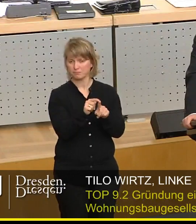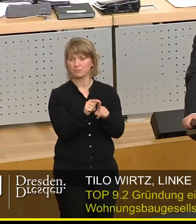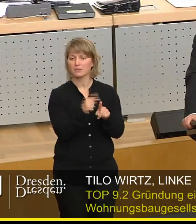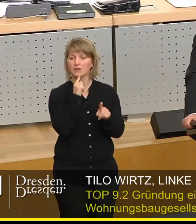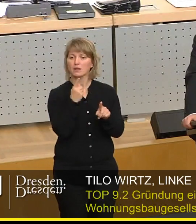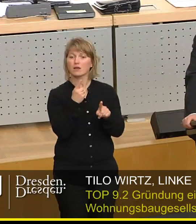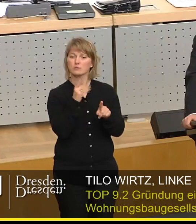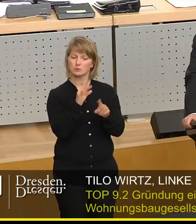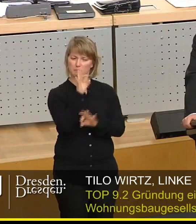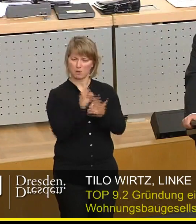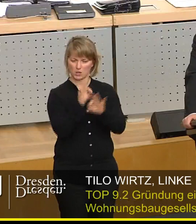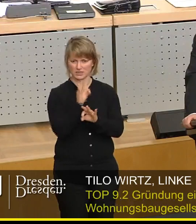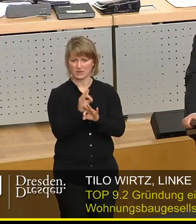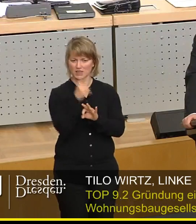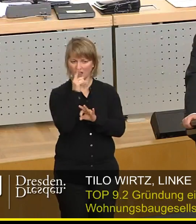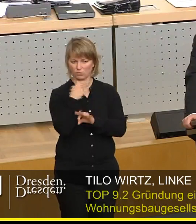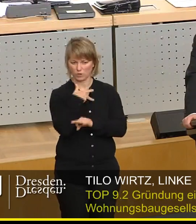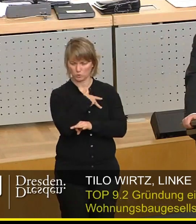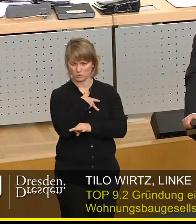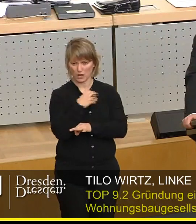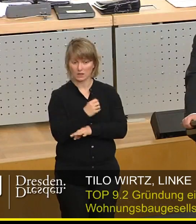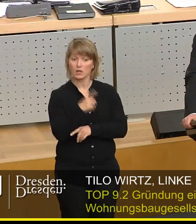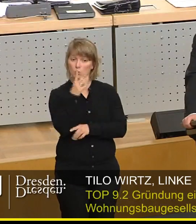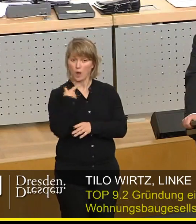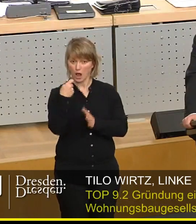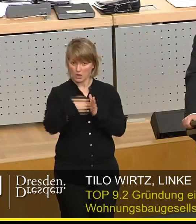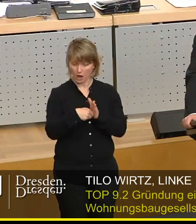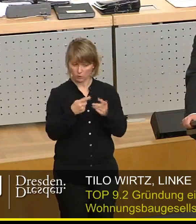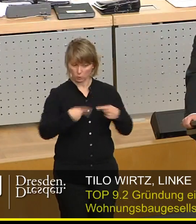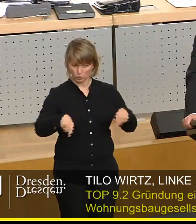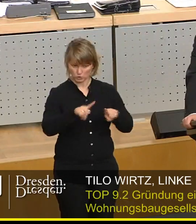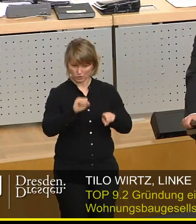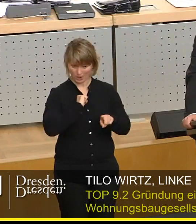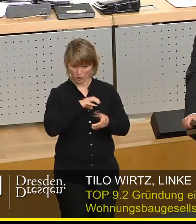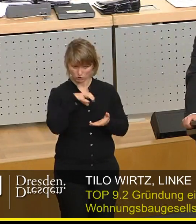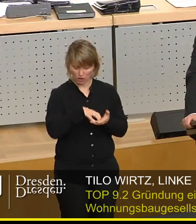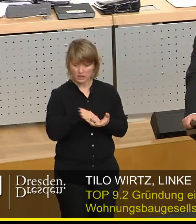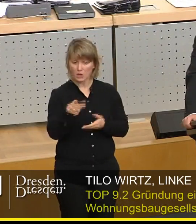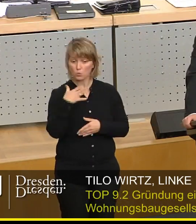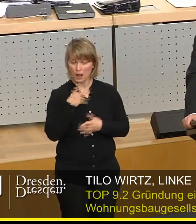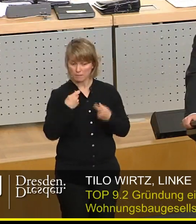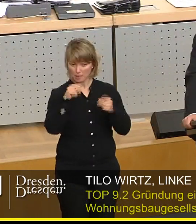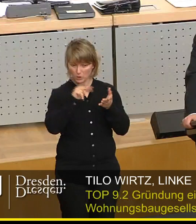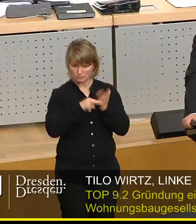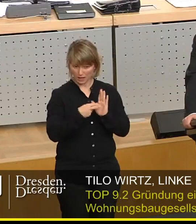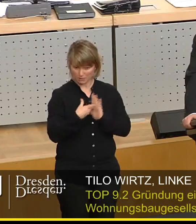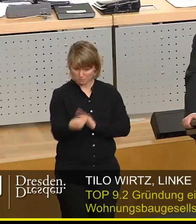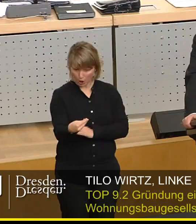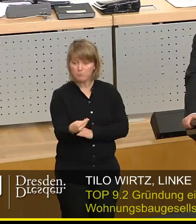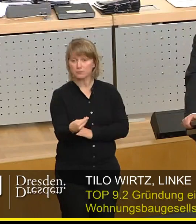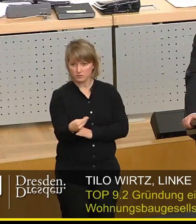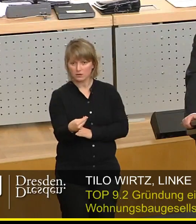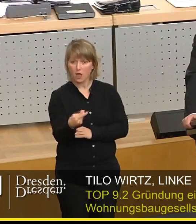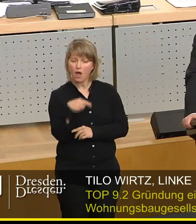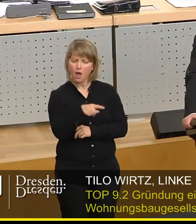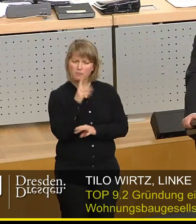Prozentsatz, nämlich, wenn sie Grundstücke der Stadt erwerben wollen und wenn sie Bebauungspläne erreichen wollen von der Stadt. Und wer hat das